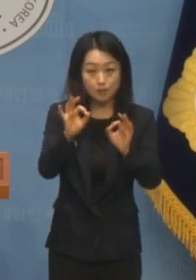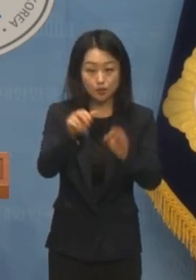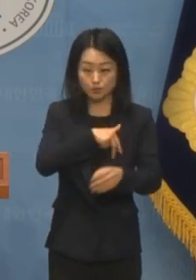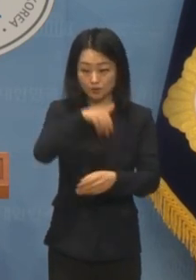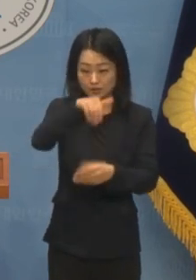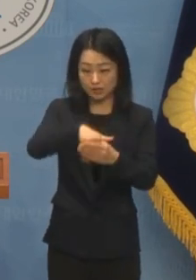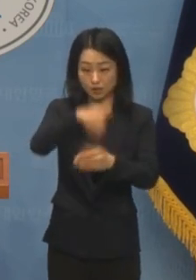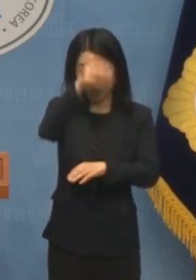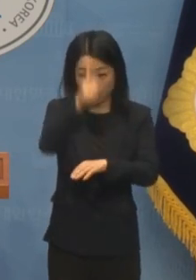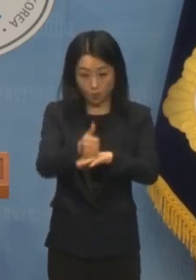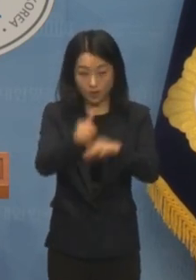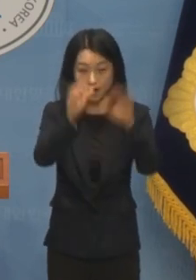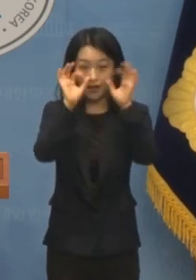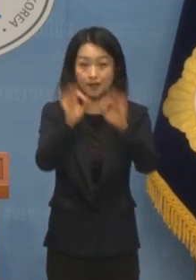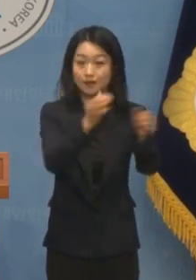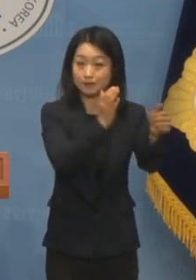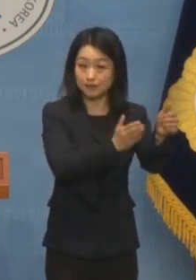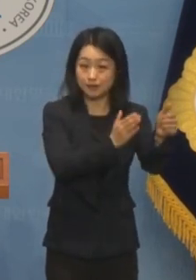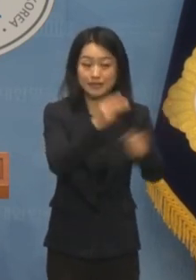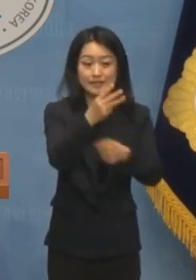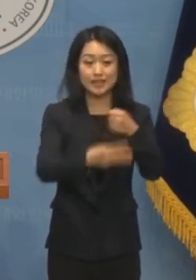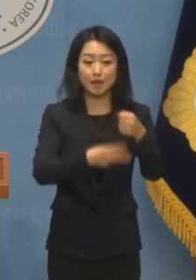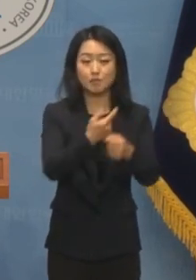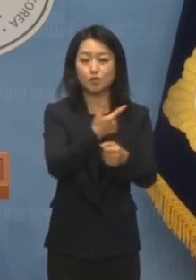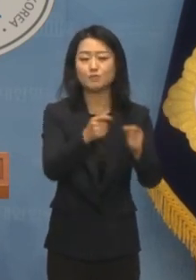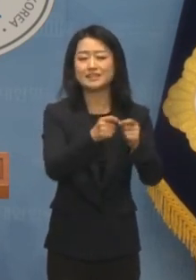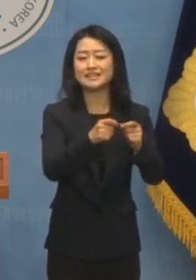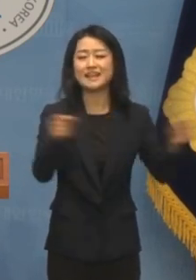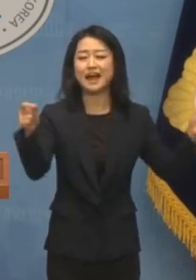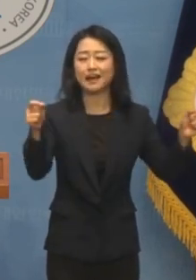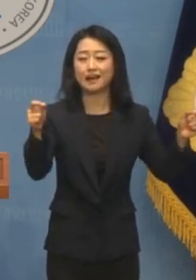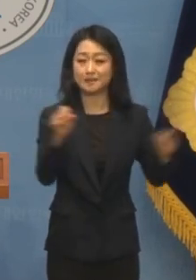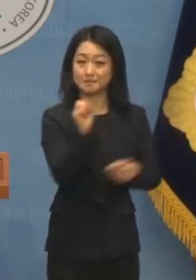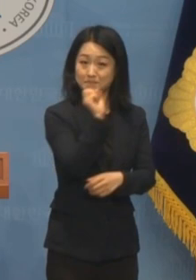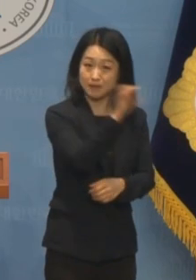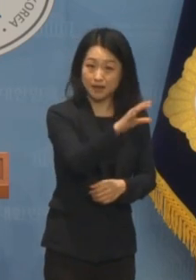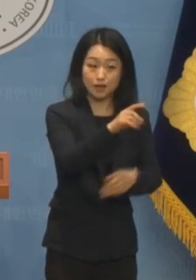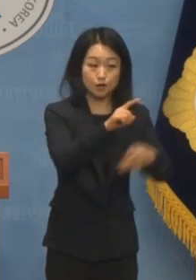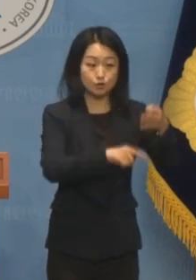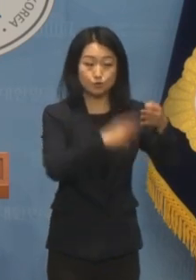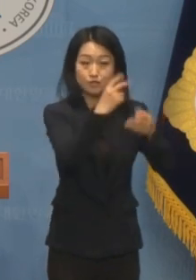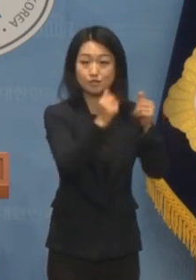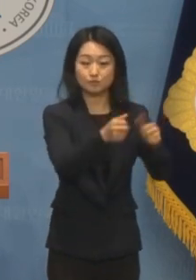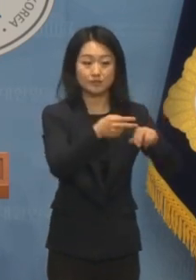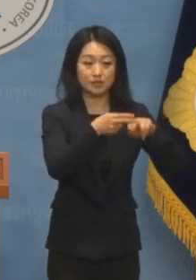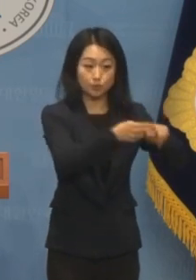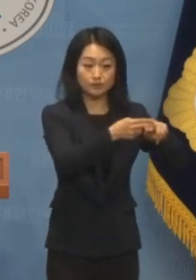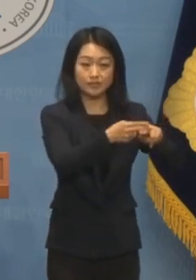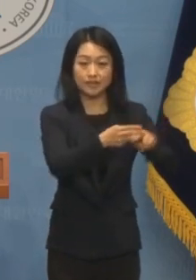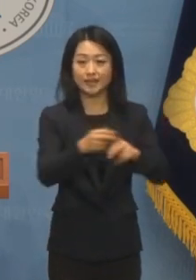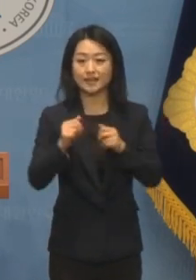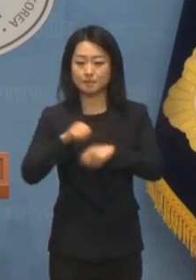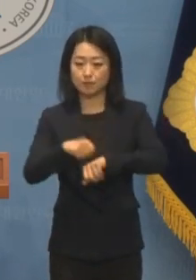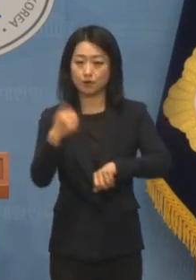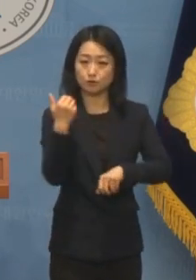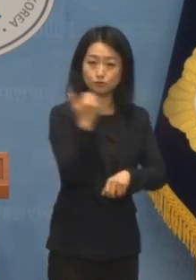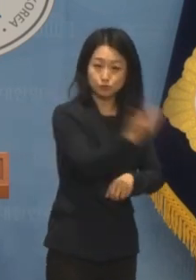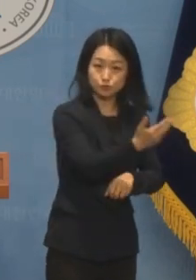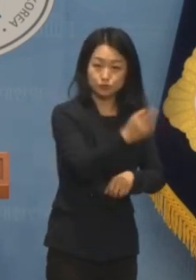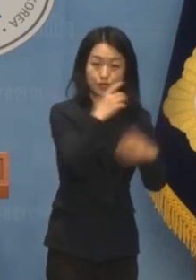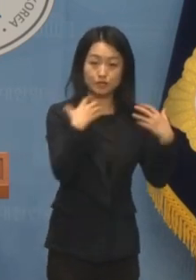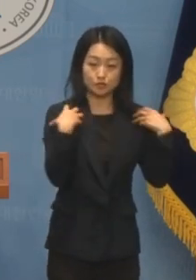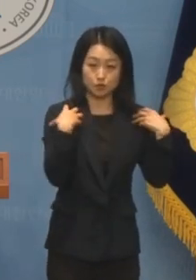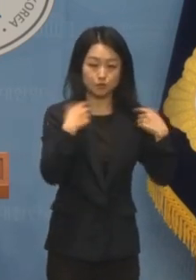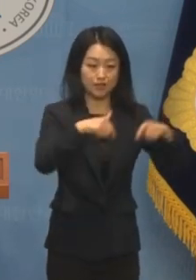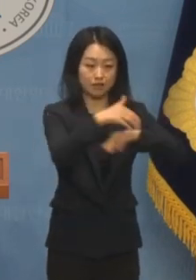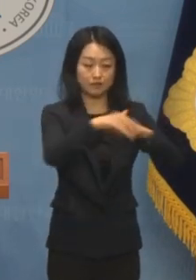결과물입니다. 3년은 너무 길다는 민심이 윤석열 검찰 독재 정권을 심판하고 국정기조를 바꾸라고